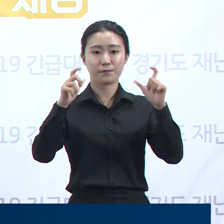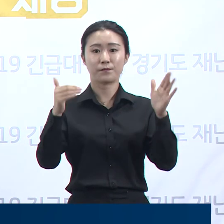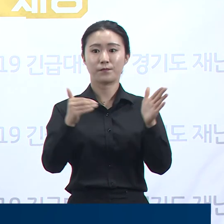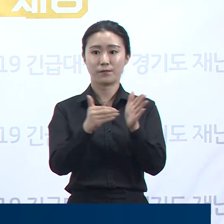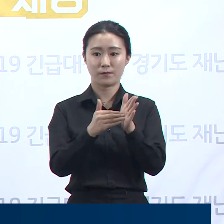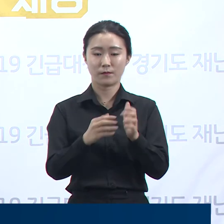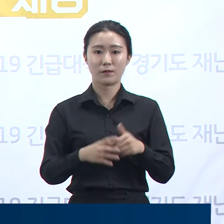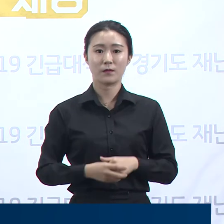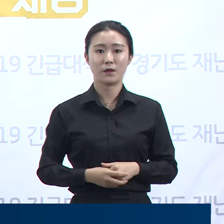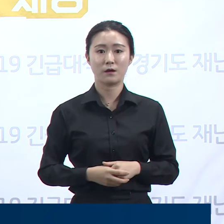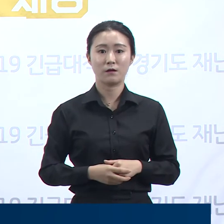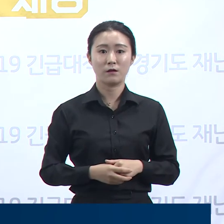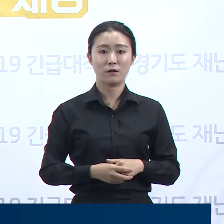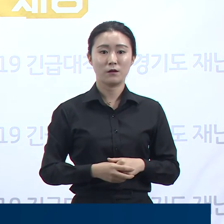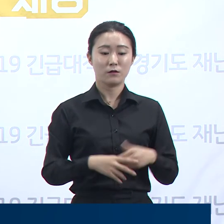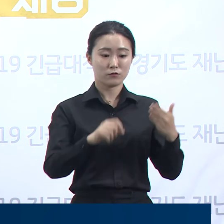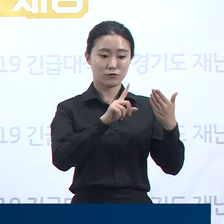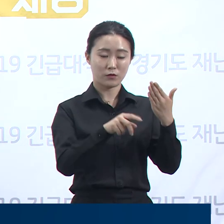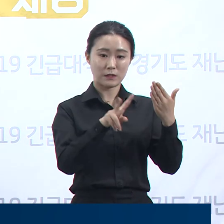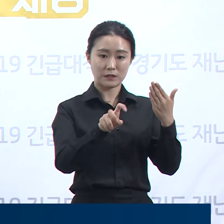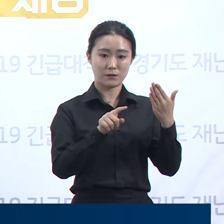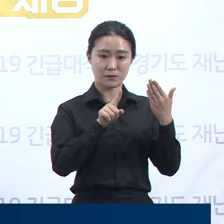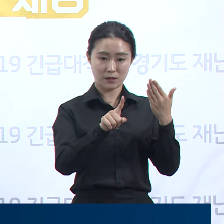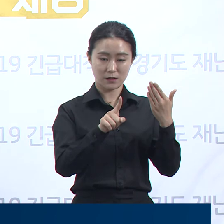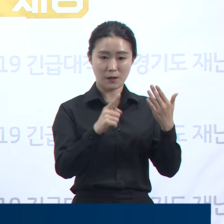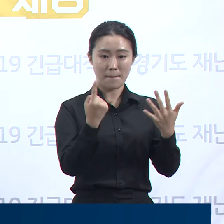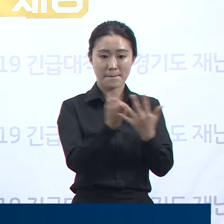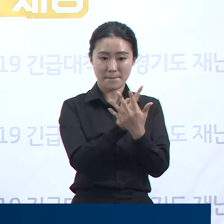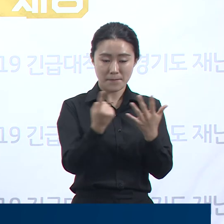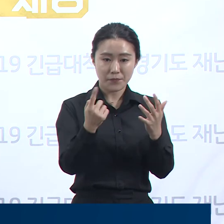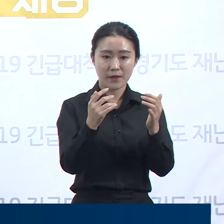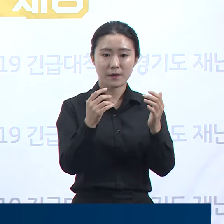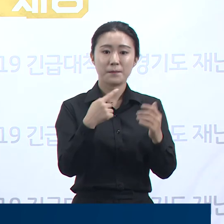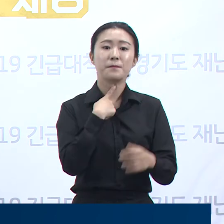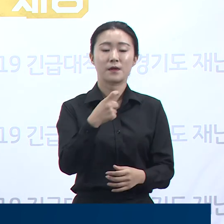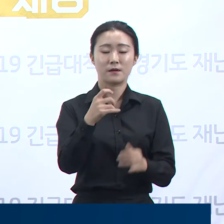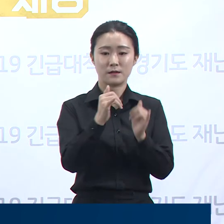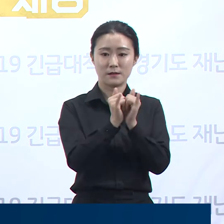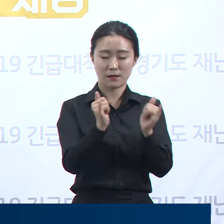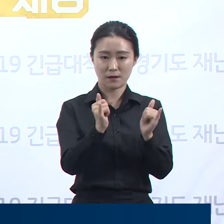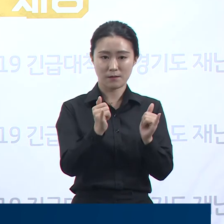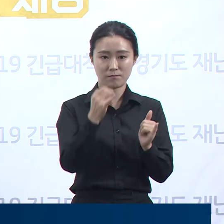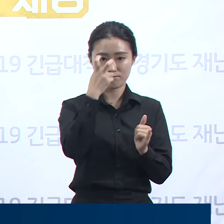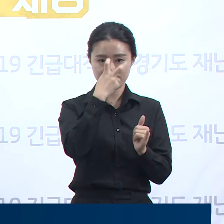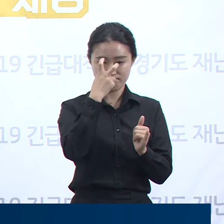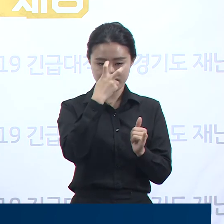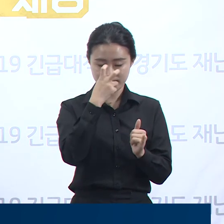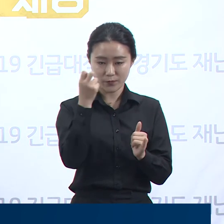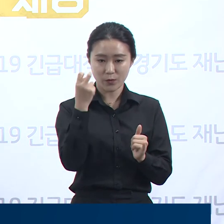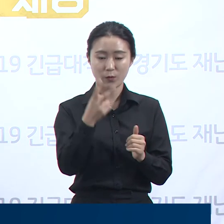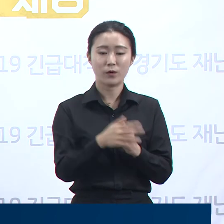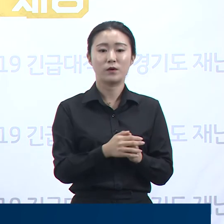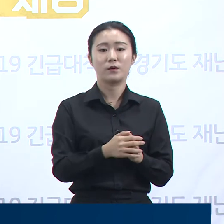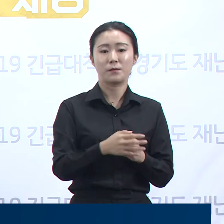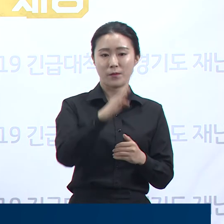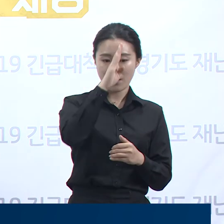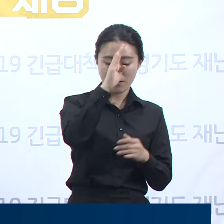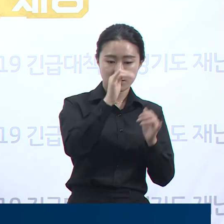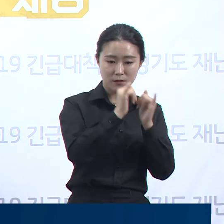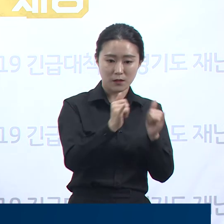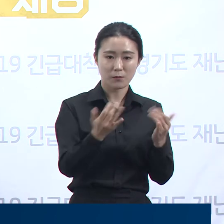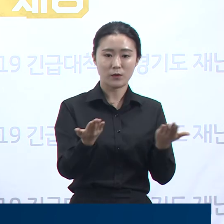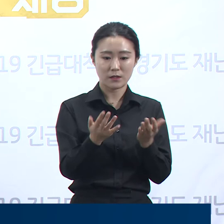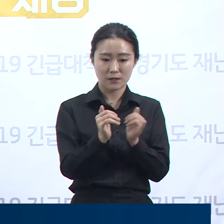21일 접촉했던 환자 10여 명을 파악하여 격리 조치하고 접촉했던 의료진과 환자 규모를 확인 중에 있습니다.